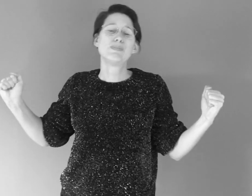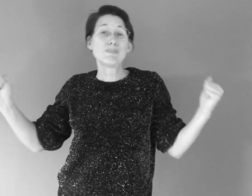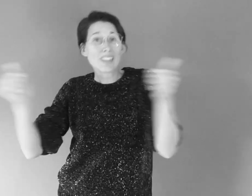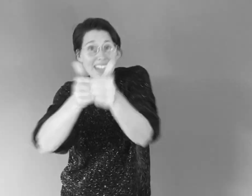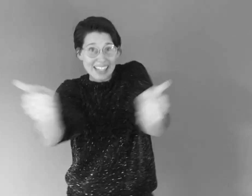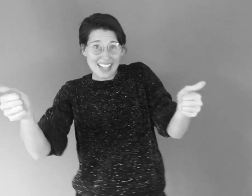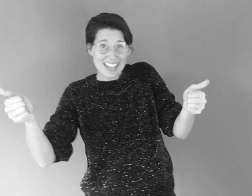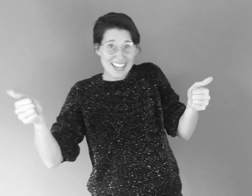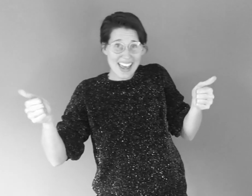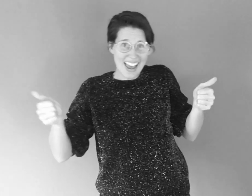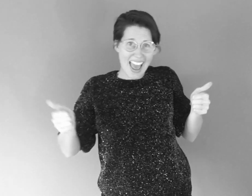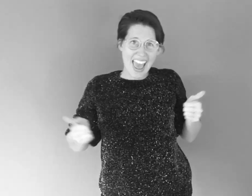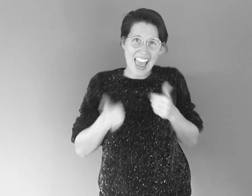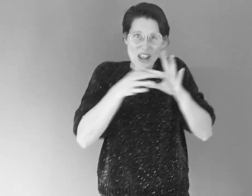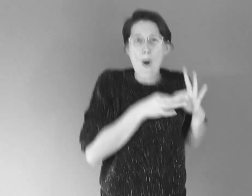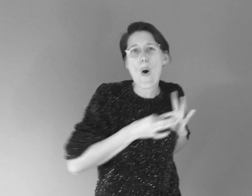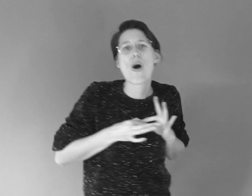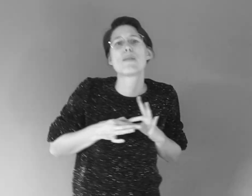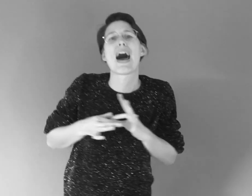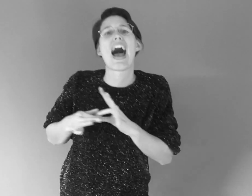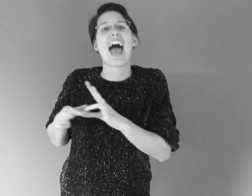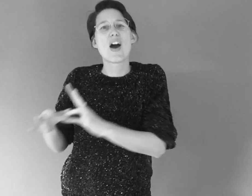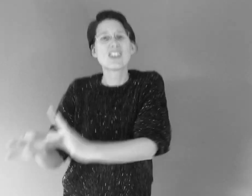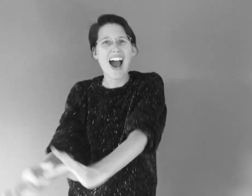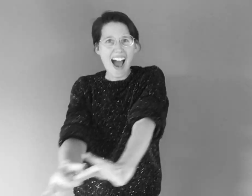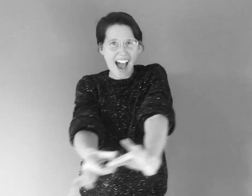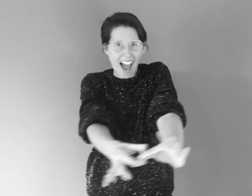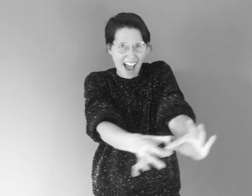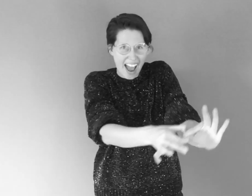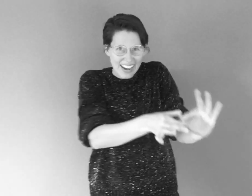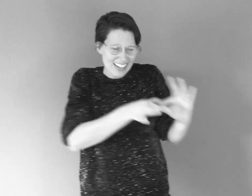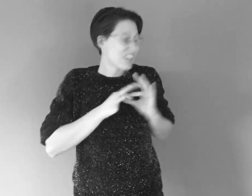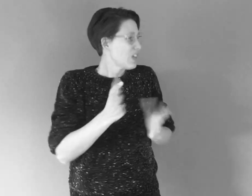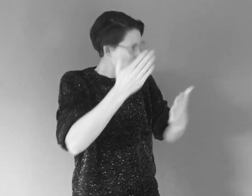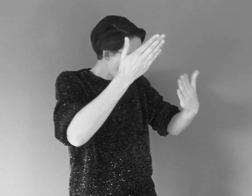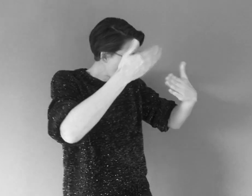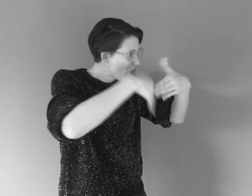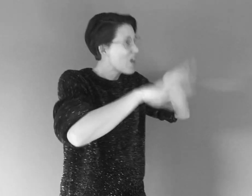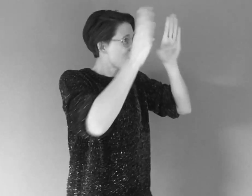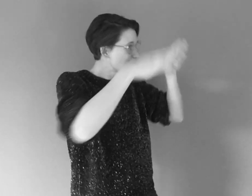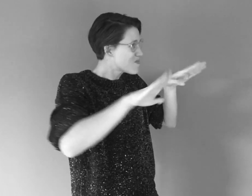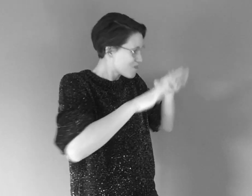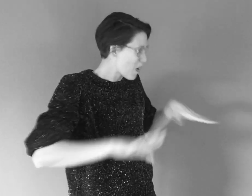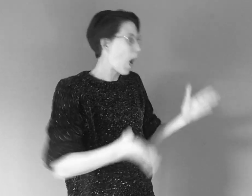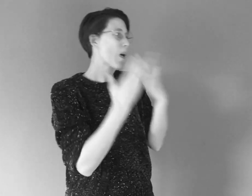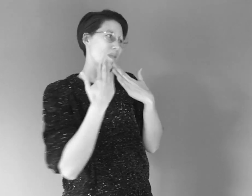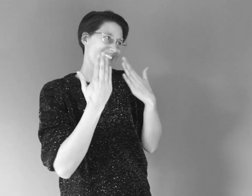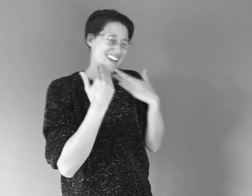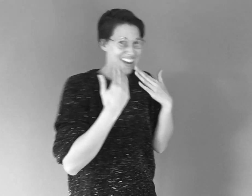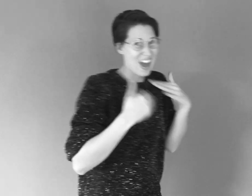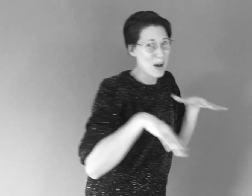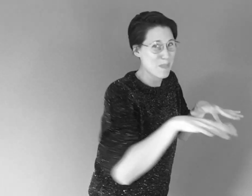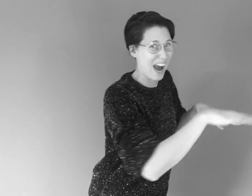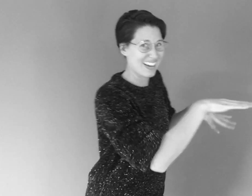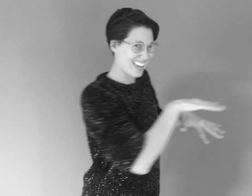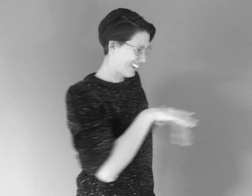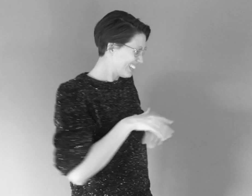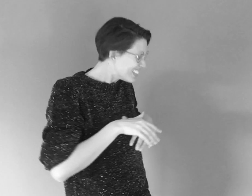Iedereen hoort bij elkaar, onder de boom liggen bakjes.